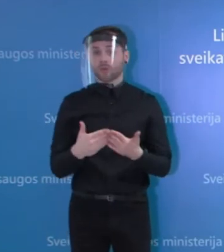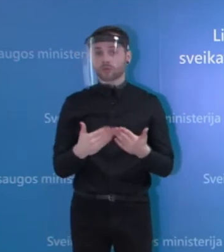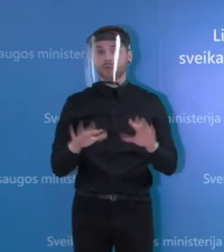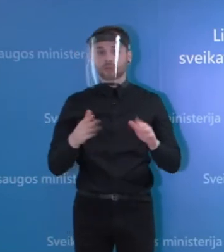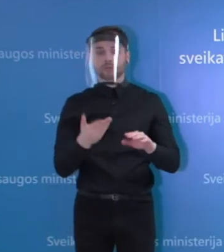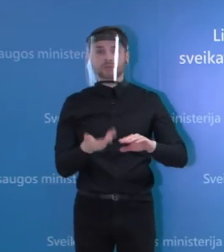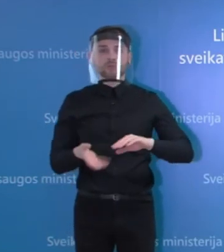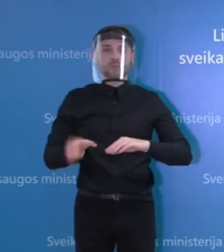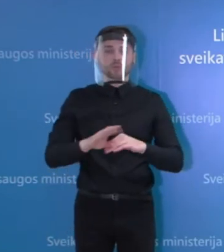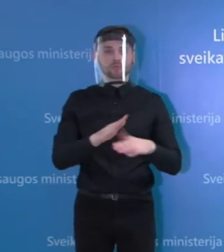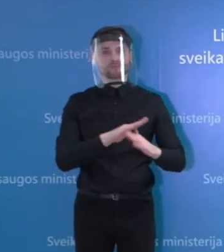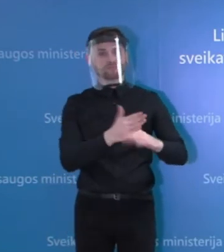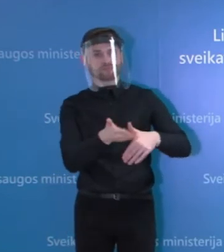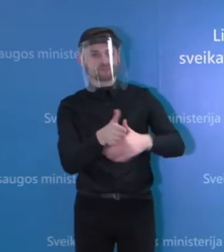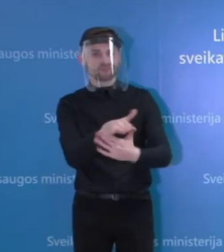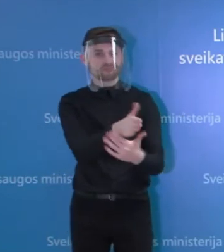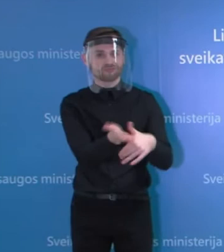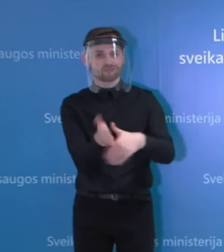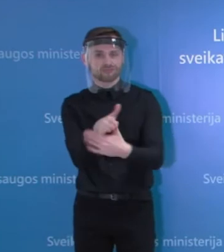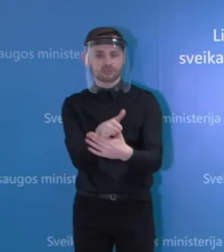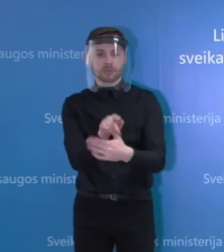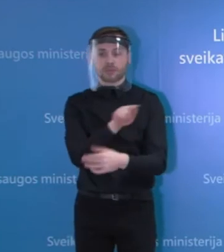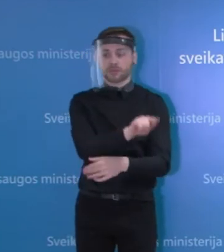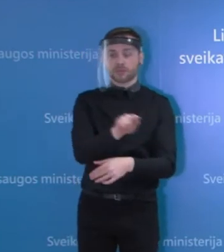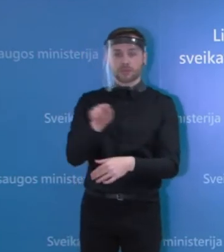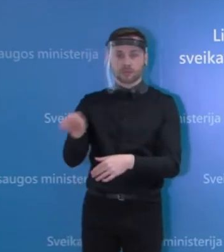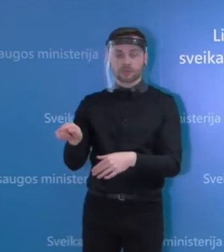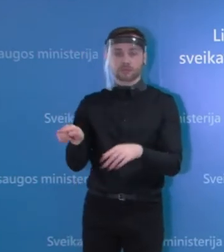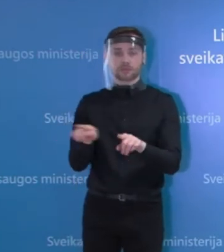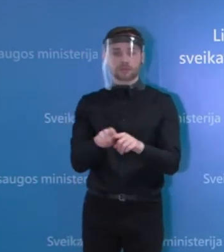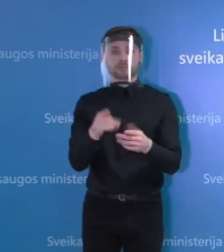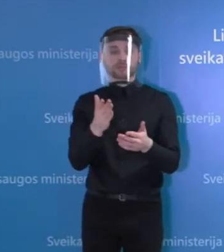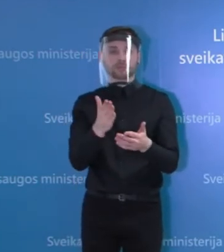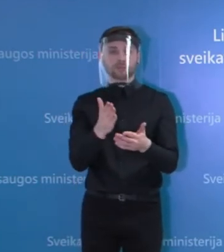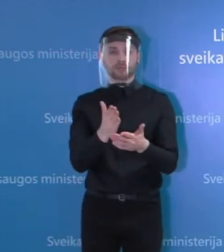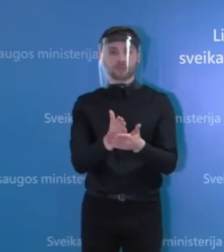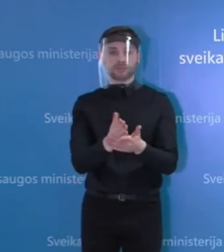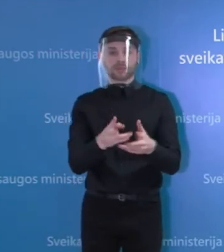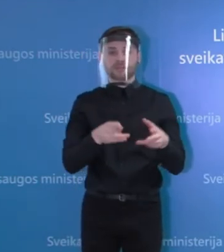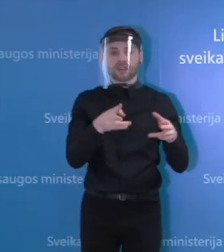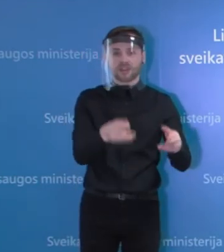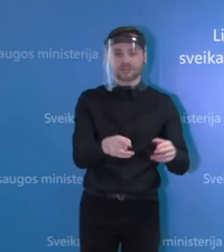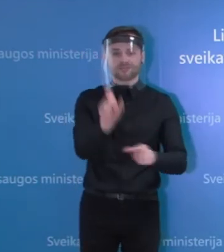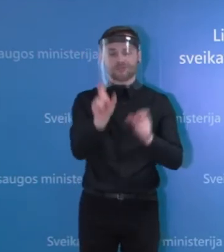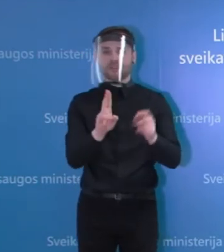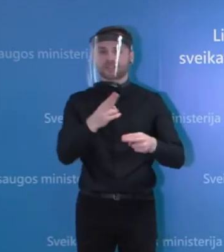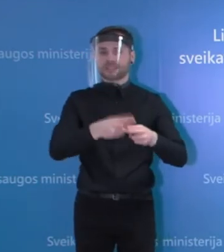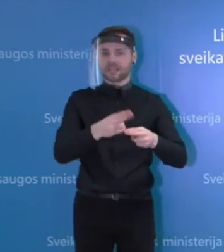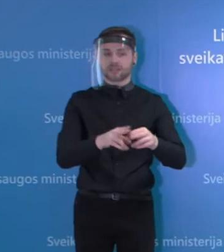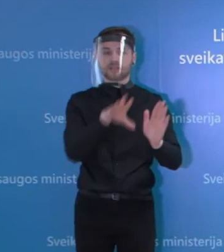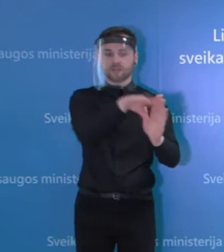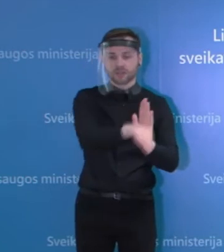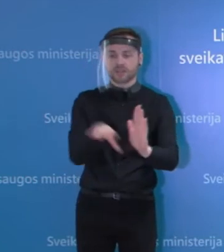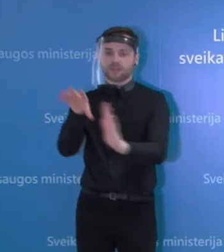bendradarbiavimas tarp įsteigų, kurios abi turi onkologinius pacientus. Viena labiau